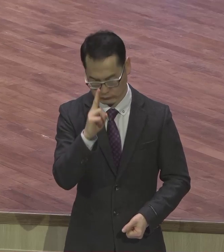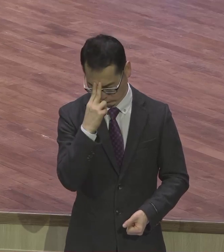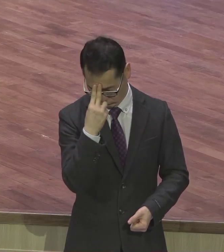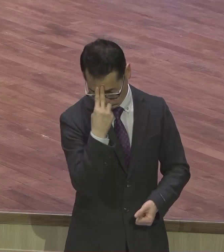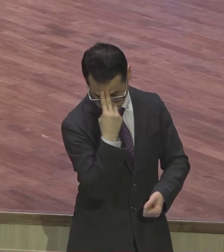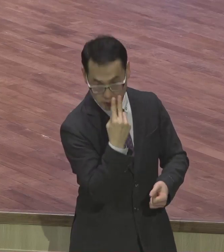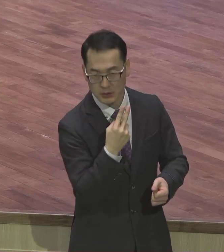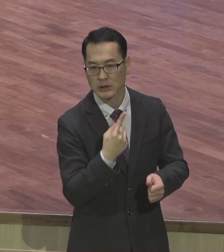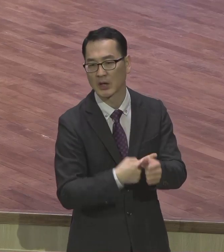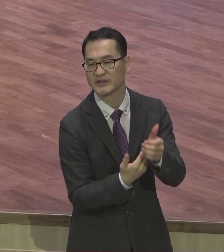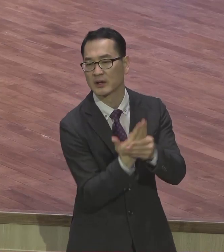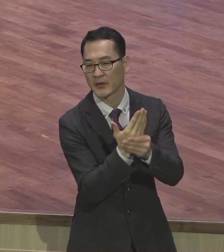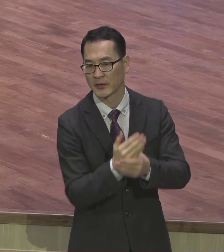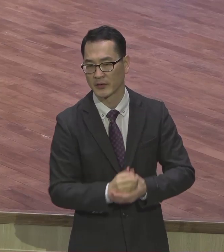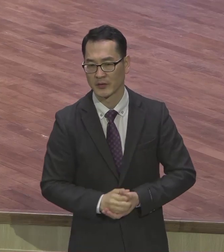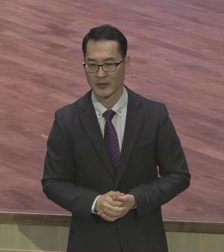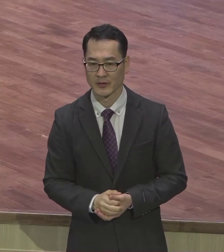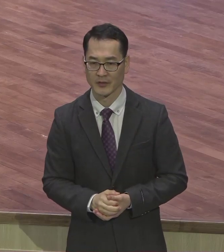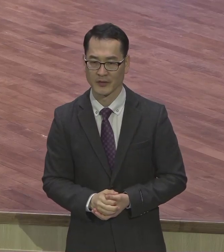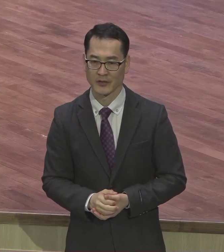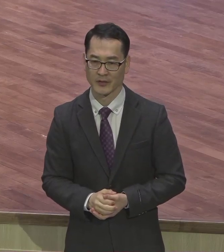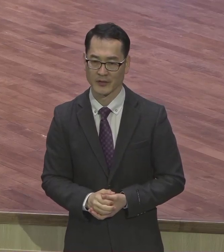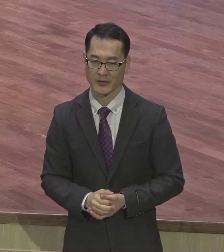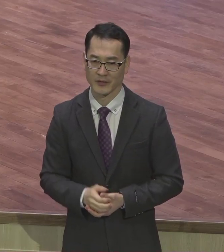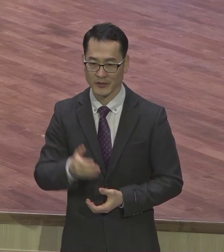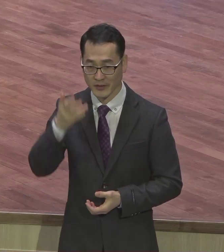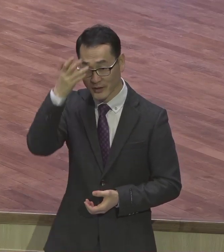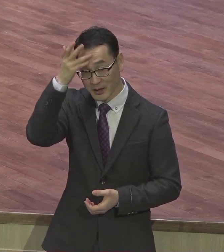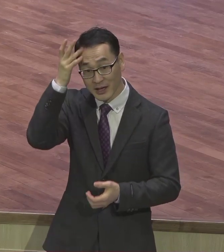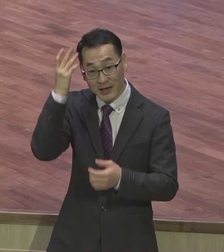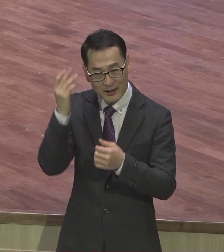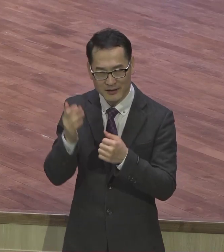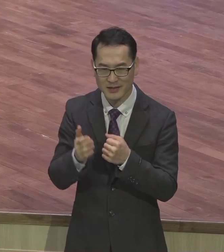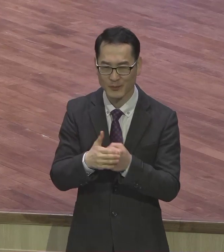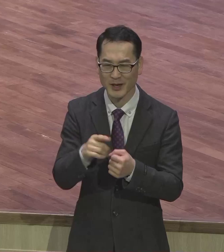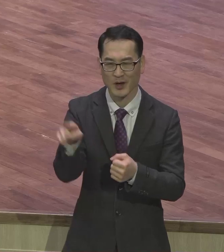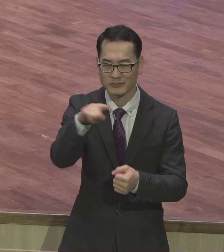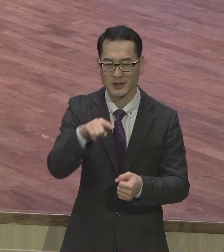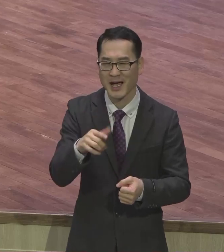자 여러분 항상 어떻게 해요 좀 바보같이 웃으세요